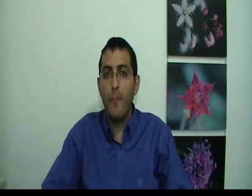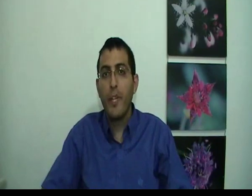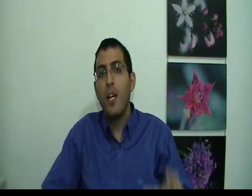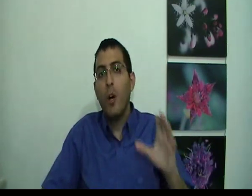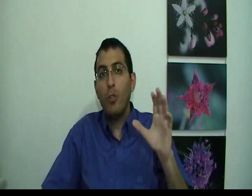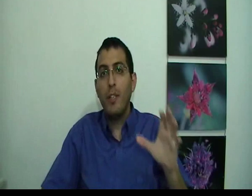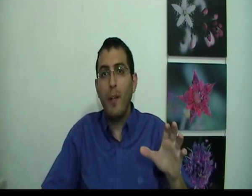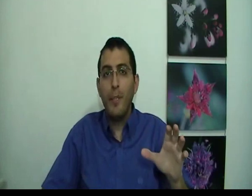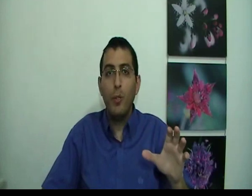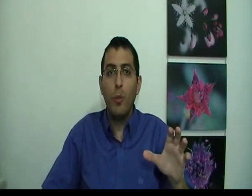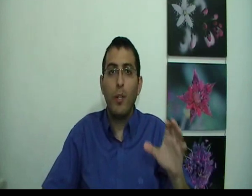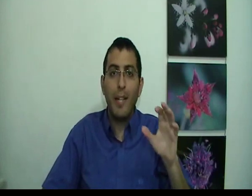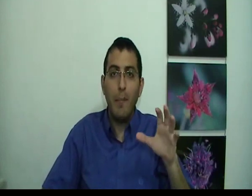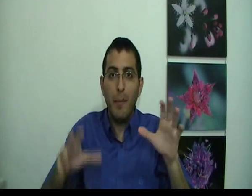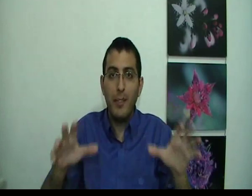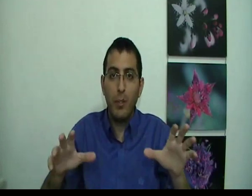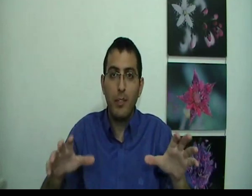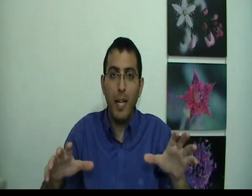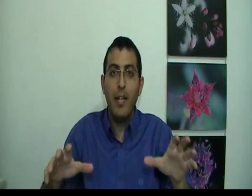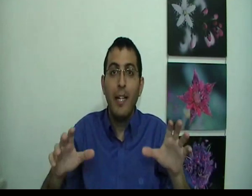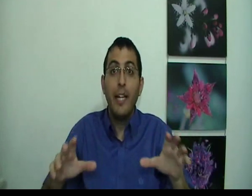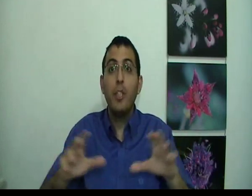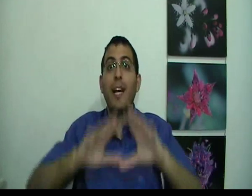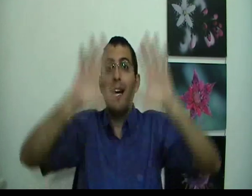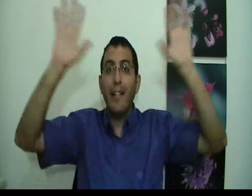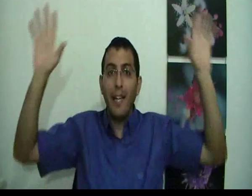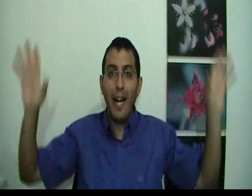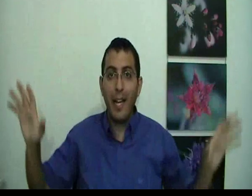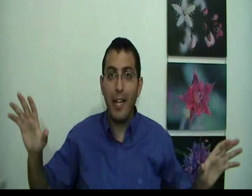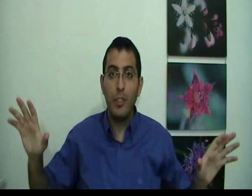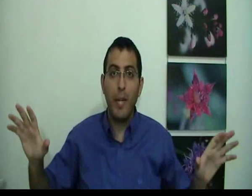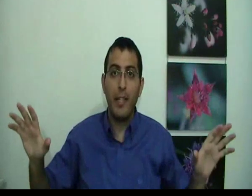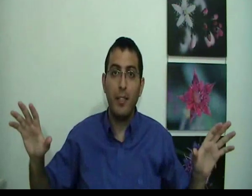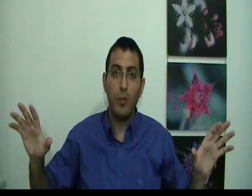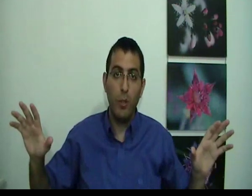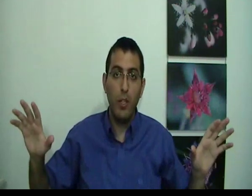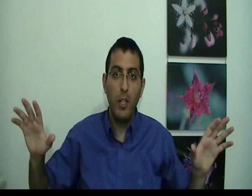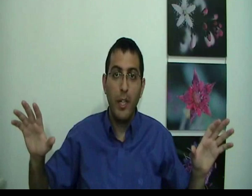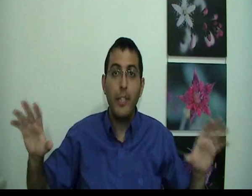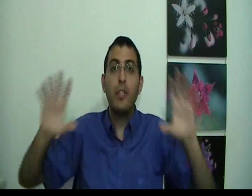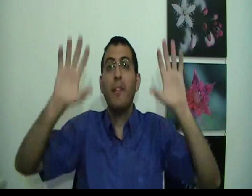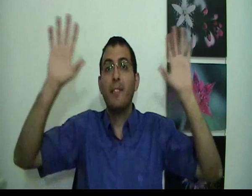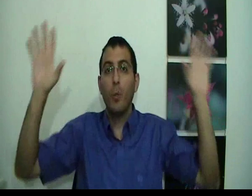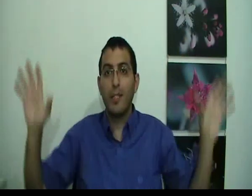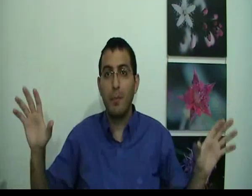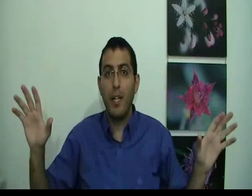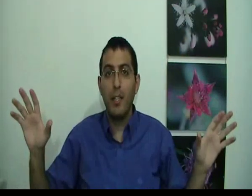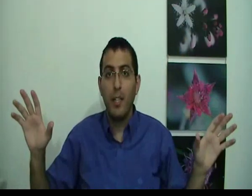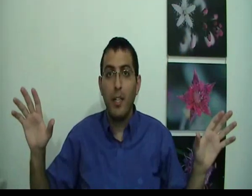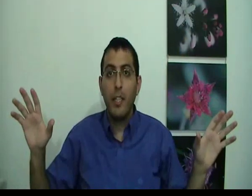אותו דבר בדיוק גם במציאות עצמה יש את העני האחד שמאחד את הכל יש את המציאות עצמה יש